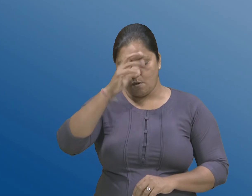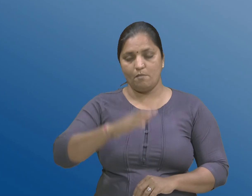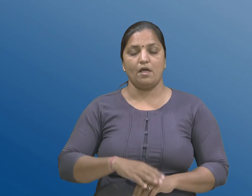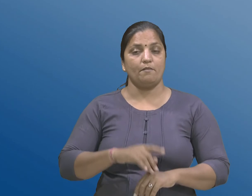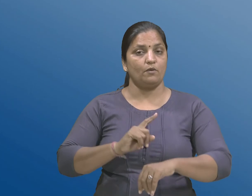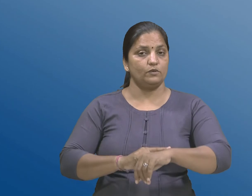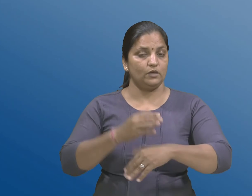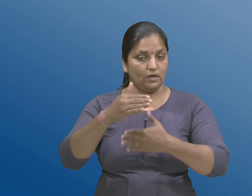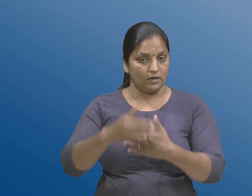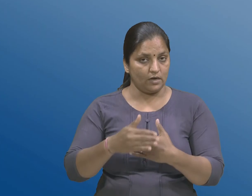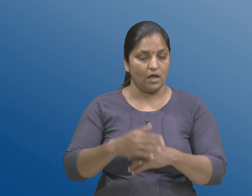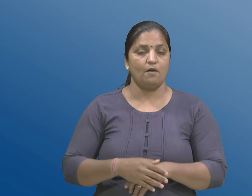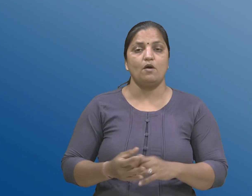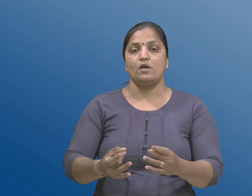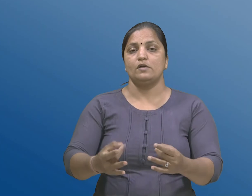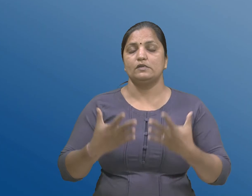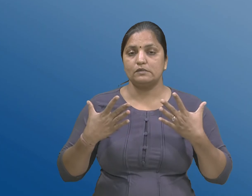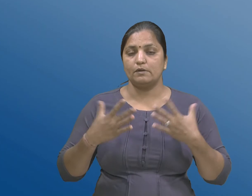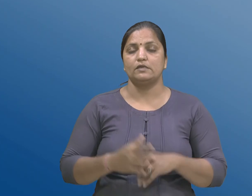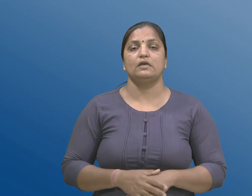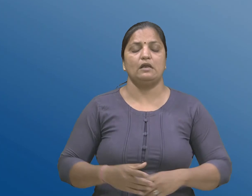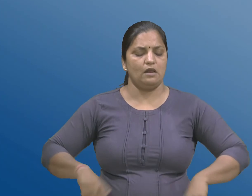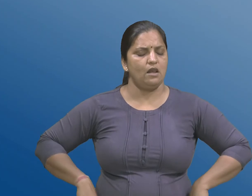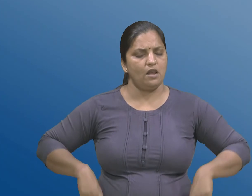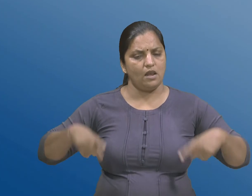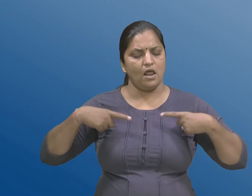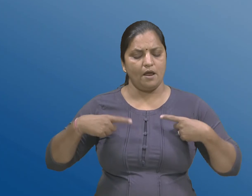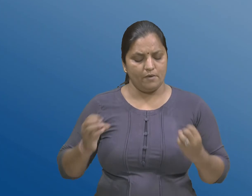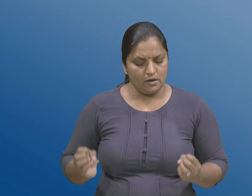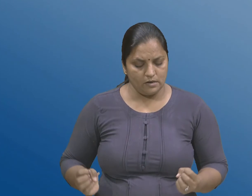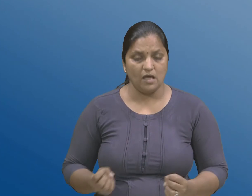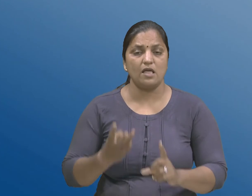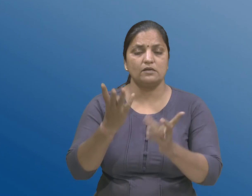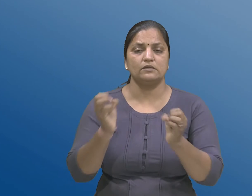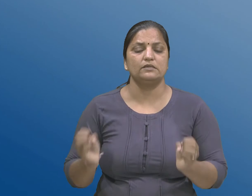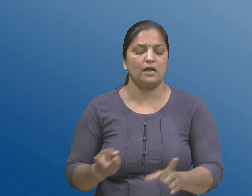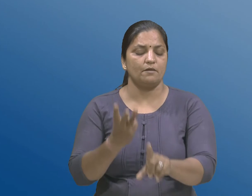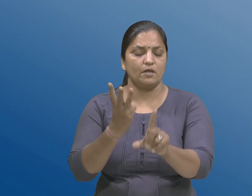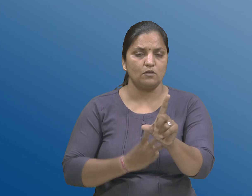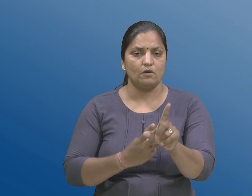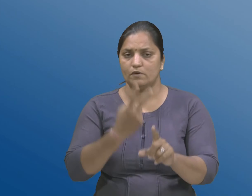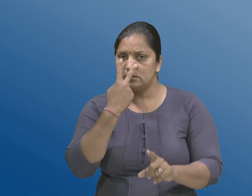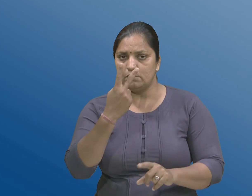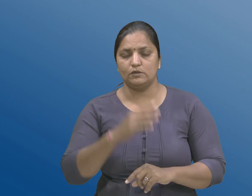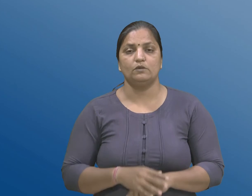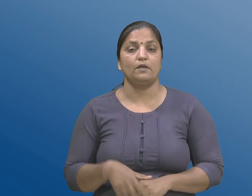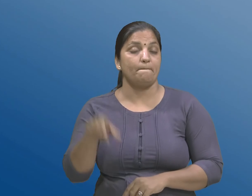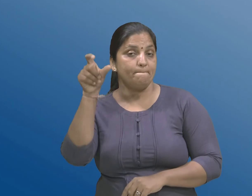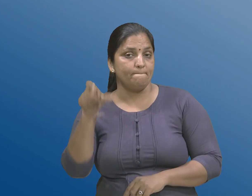जे विशेश रिते जीवनकालना शरुवातना त्रोंवर्ष मां जुवामले छे जे व्यक्तिनी वाच्चीत